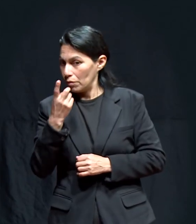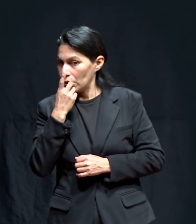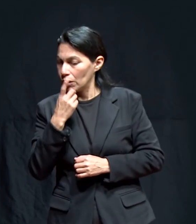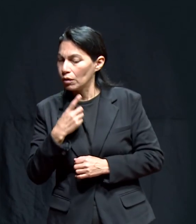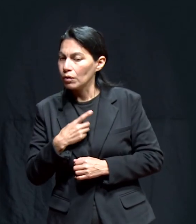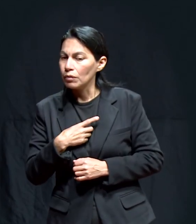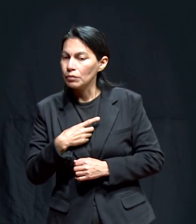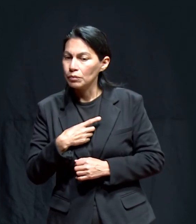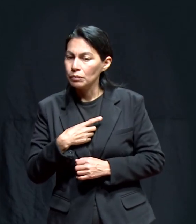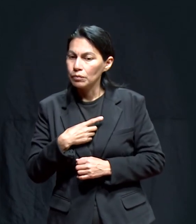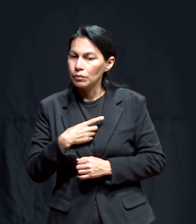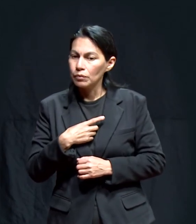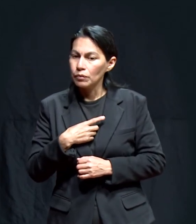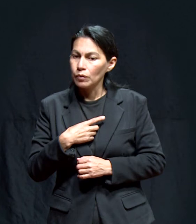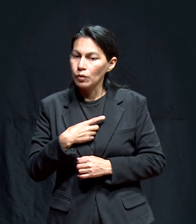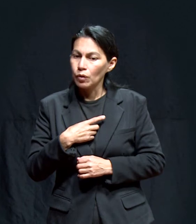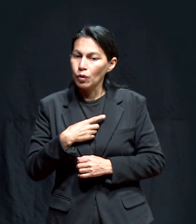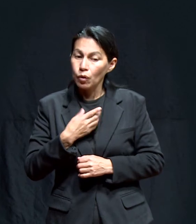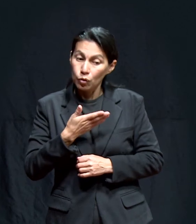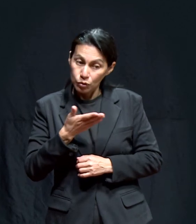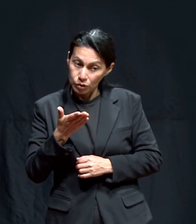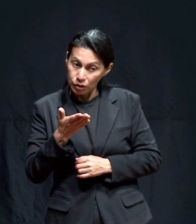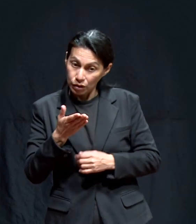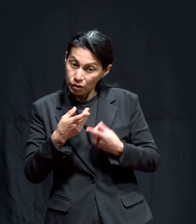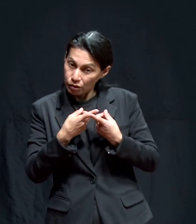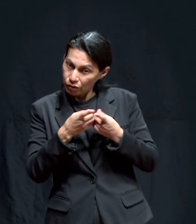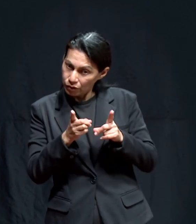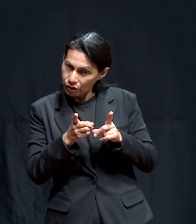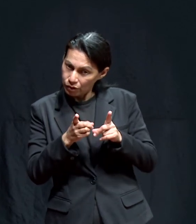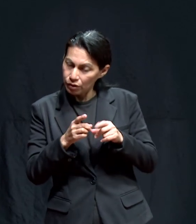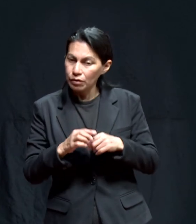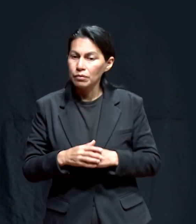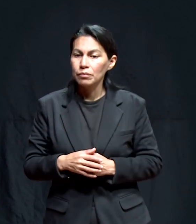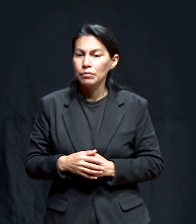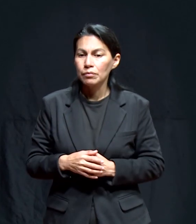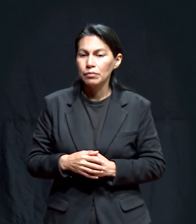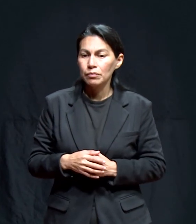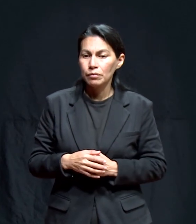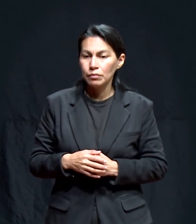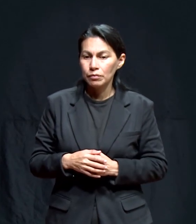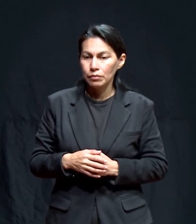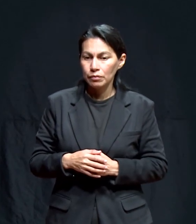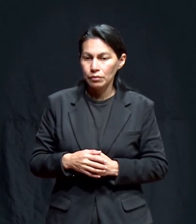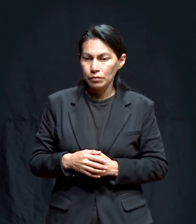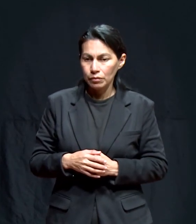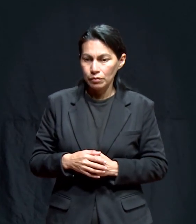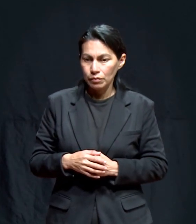me dijo él, es que usted es diferente, me dice.